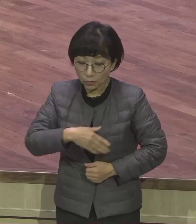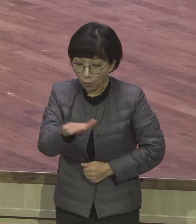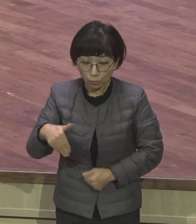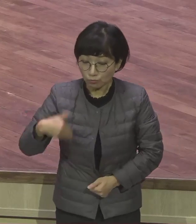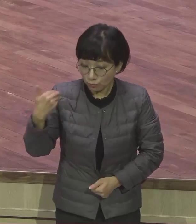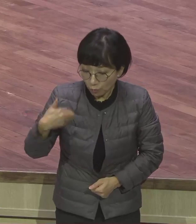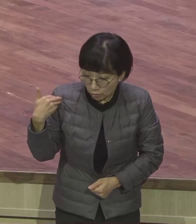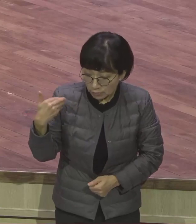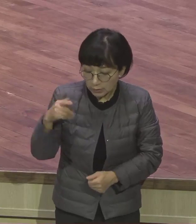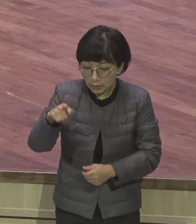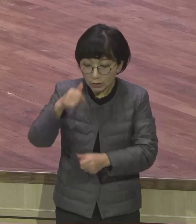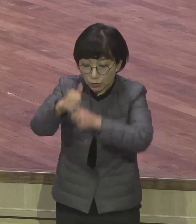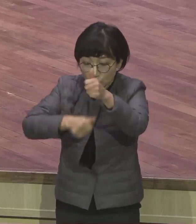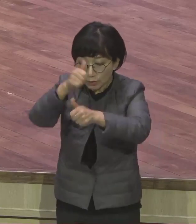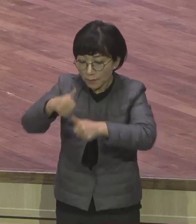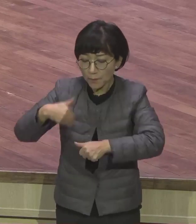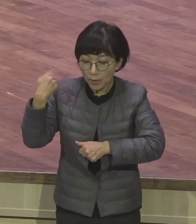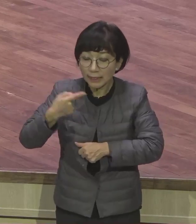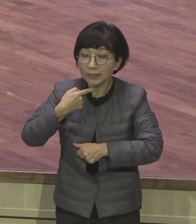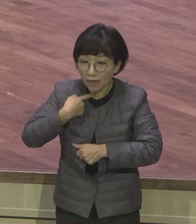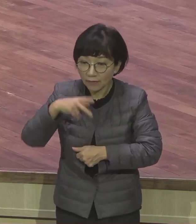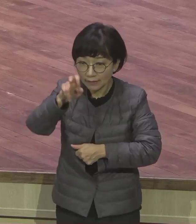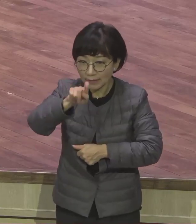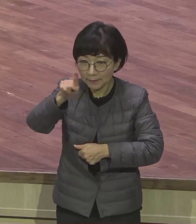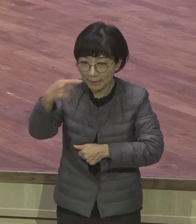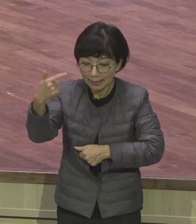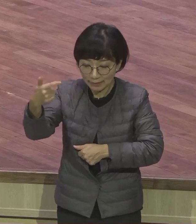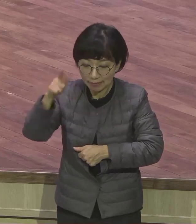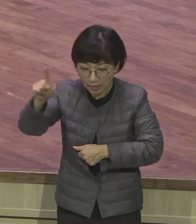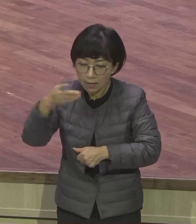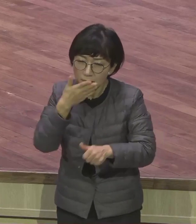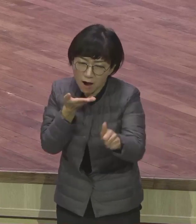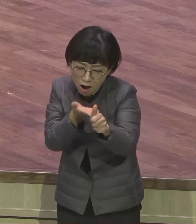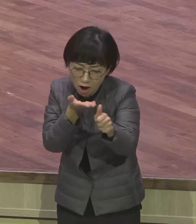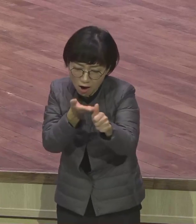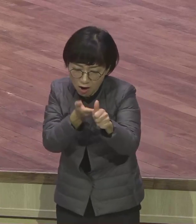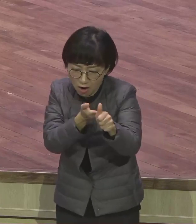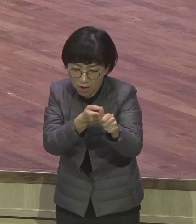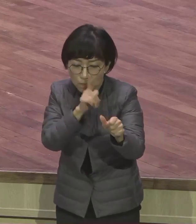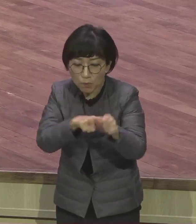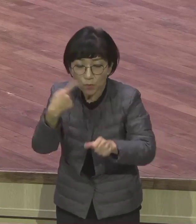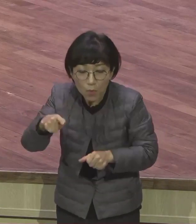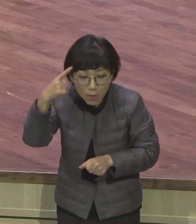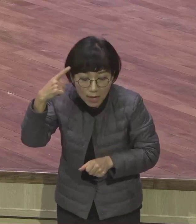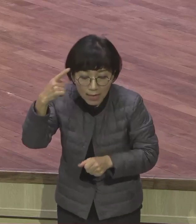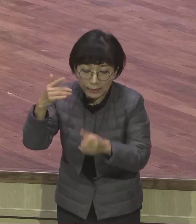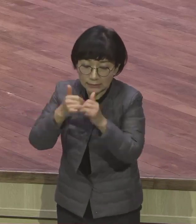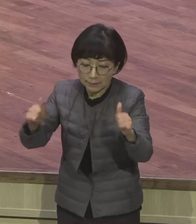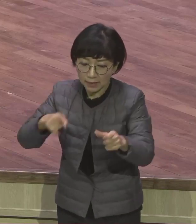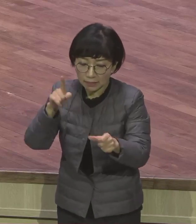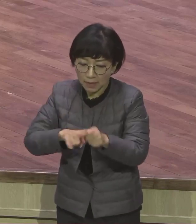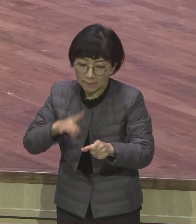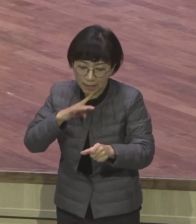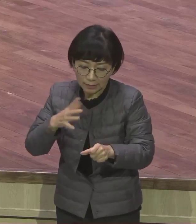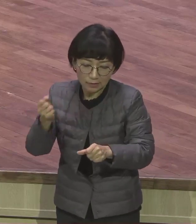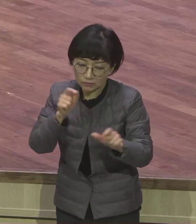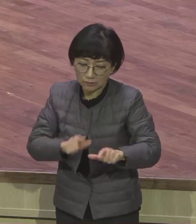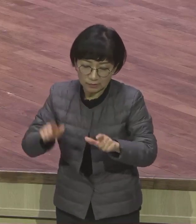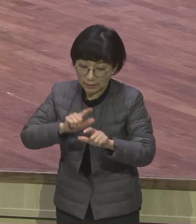못하며 너 조상들도 알지 못하듯 만나를 내게 먹이신 것은 사람이 떡으로만 사는 것이 아니오 요하 입에서 하는